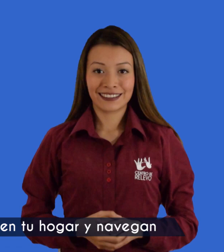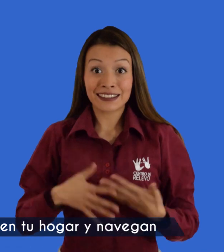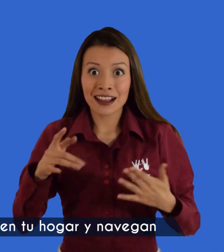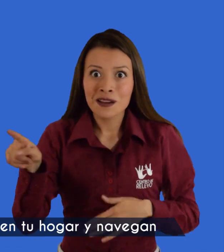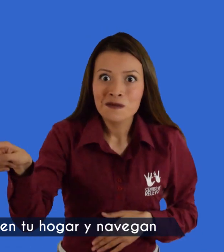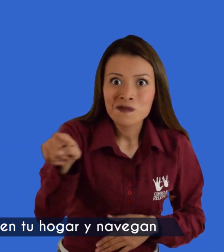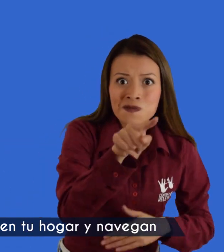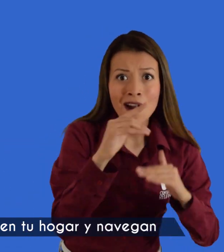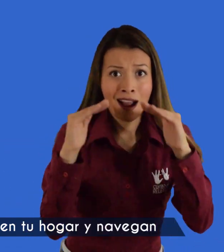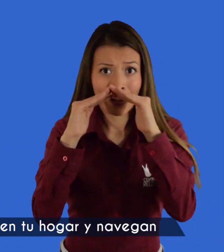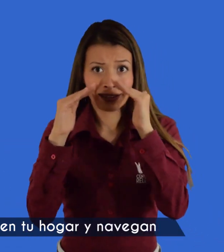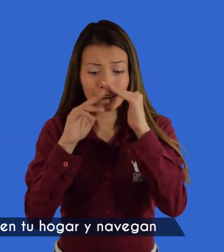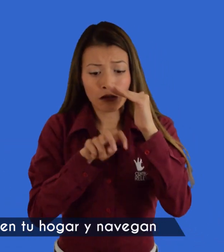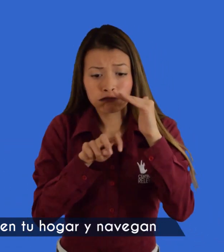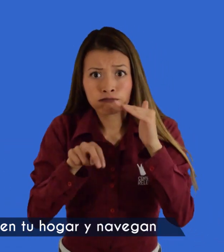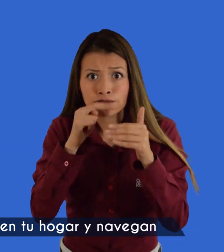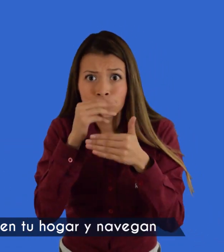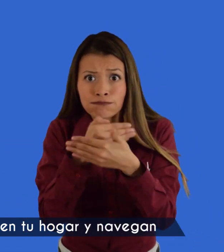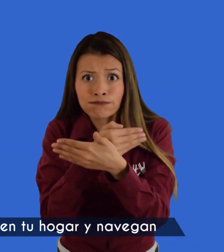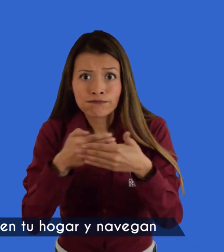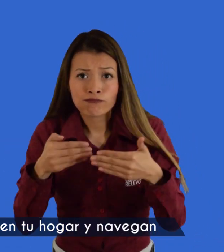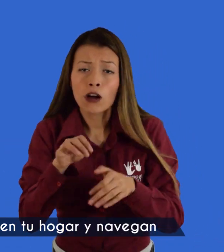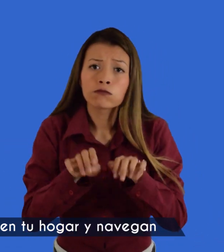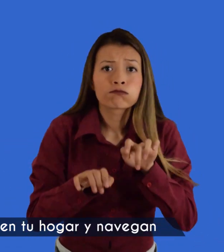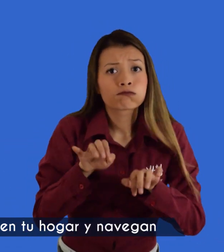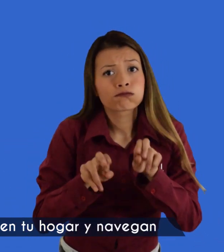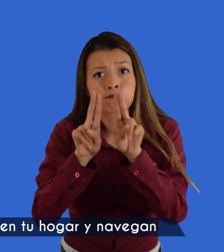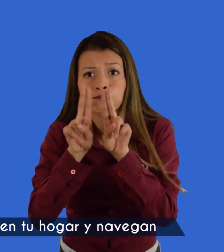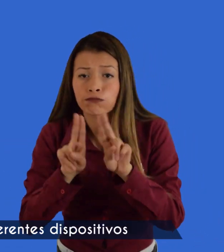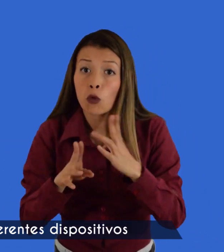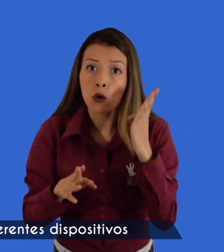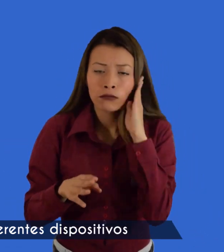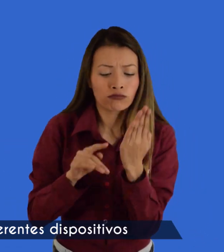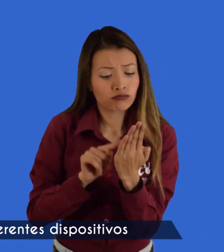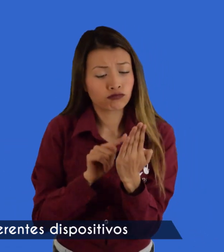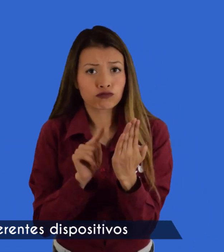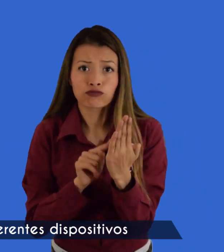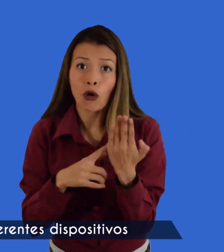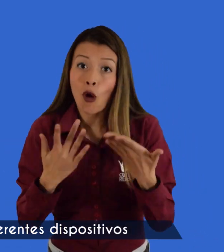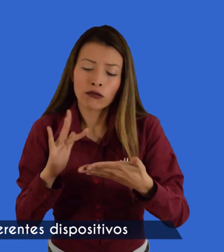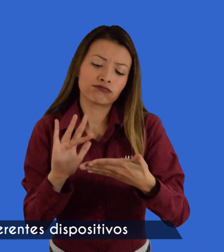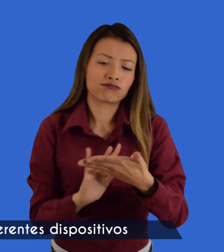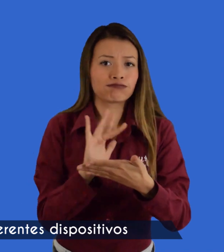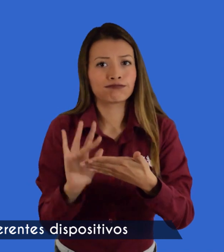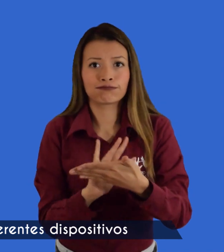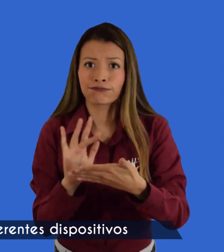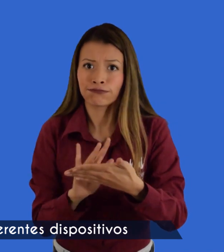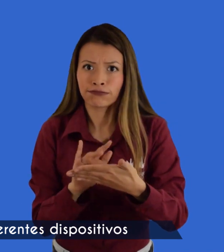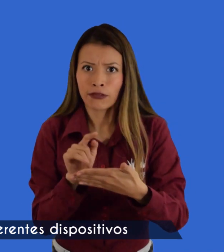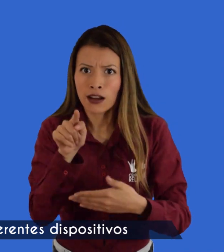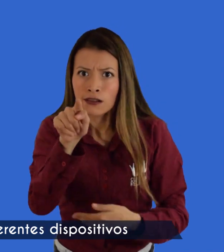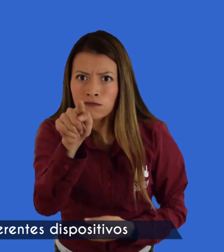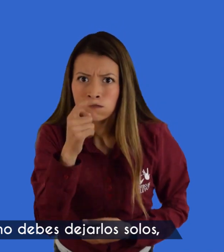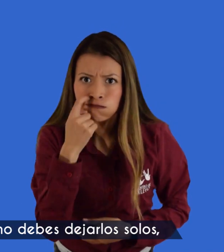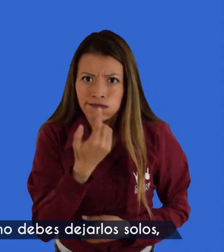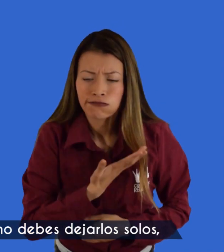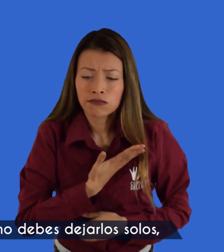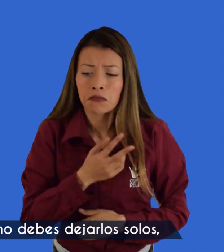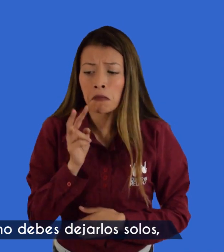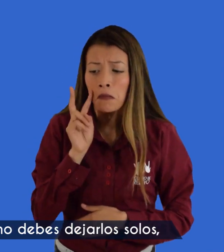Si tienes niños o niñas en tu hogar y navegan en internet con diferentes dispositivos, como